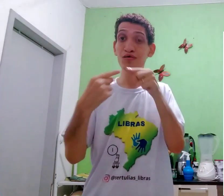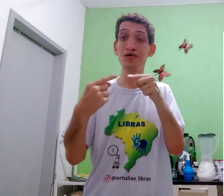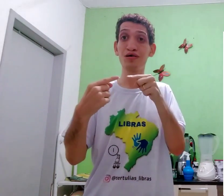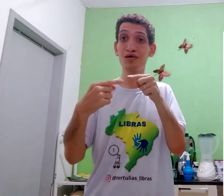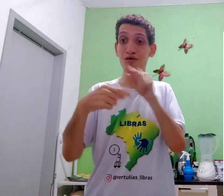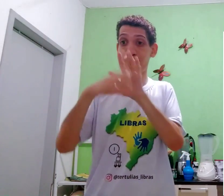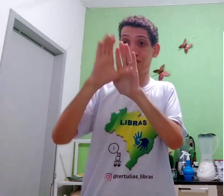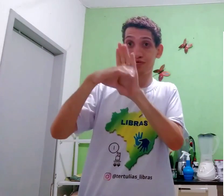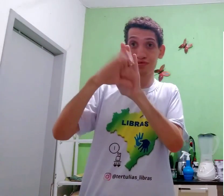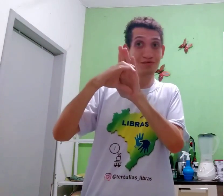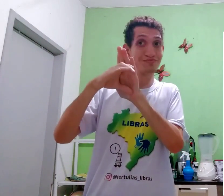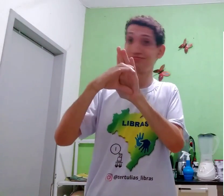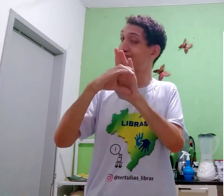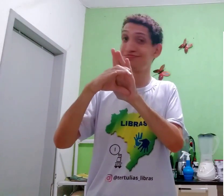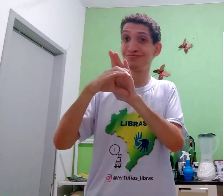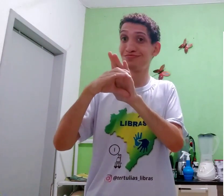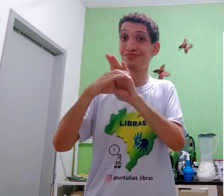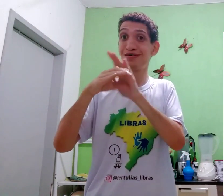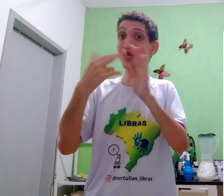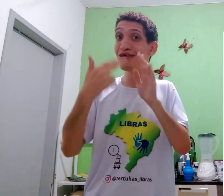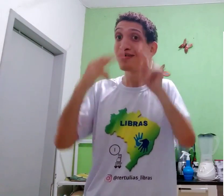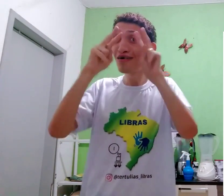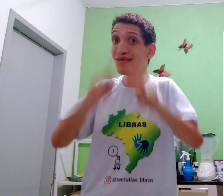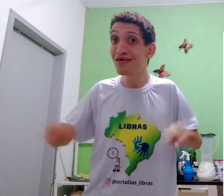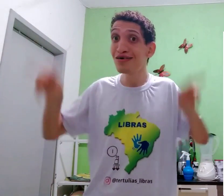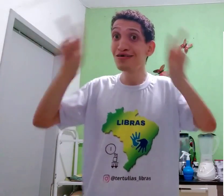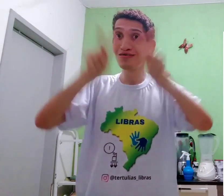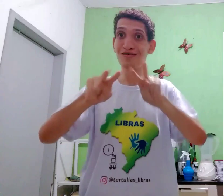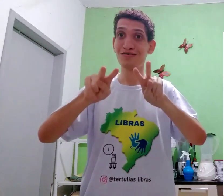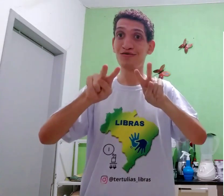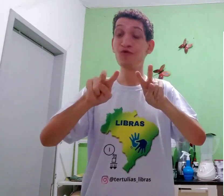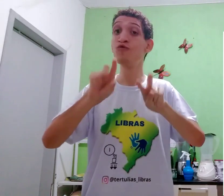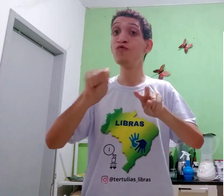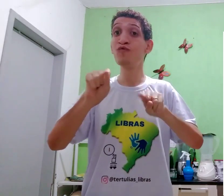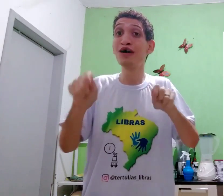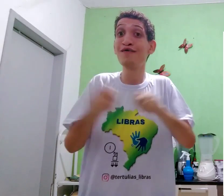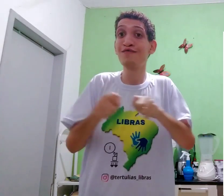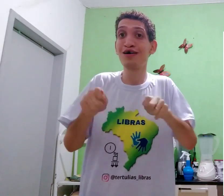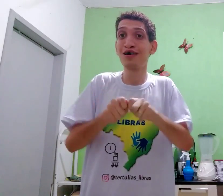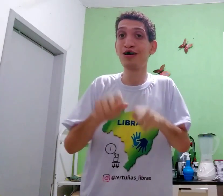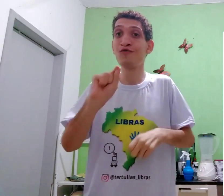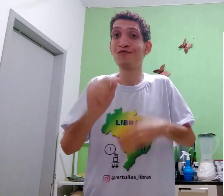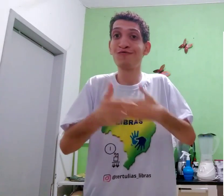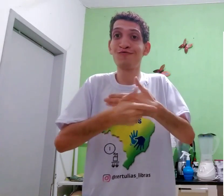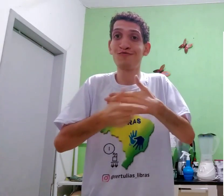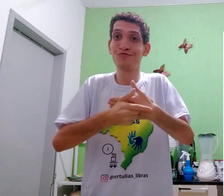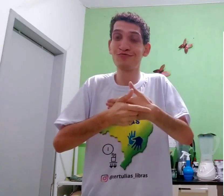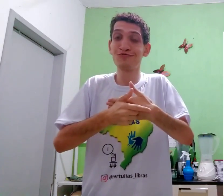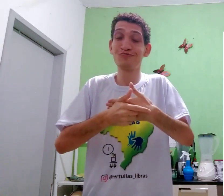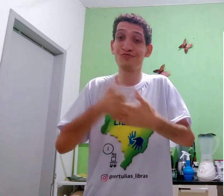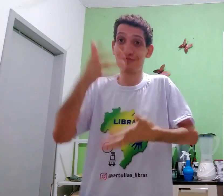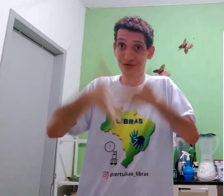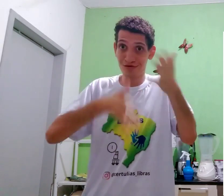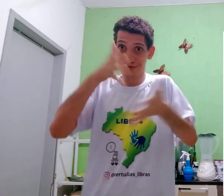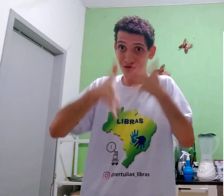língua, combina o quê? Conceito, não, língua, visual, o que faz, o que conção,